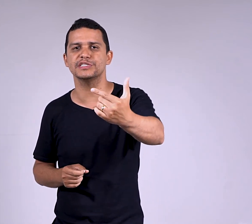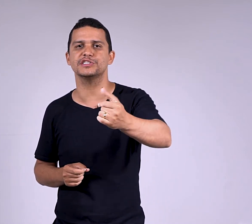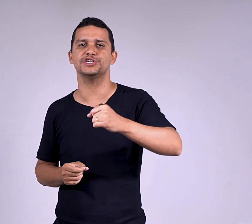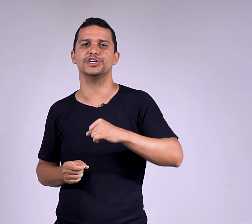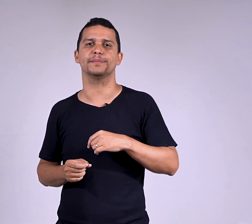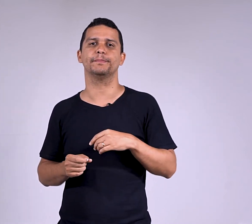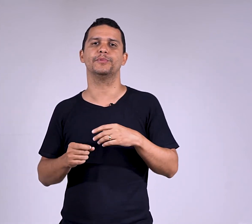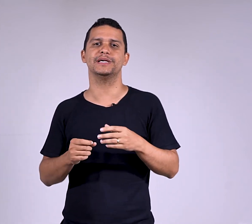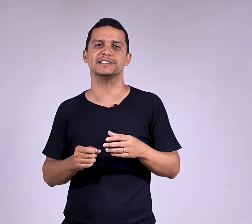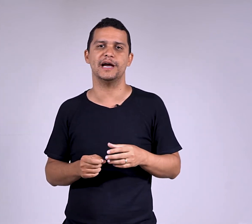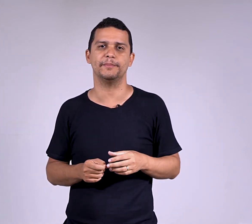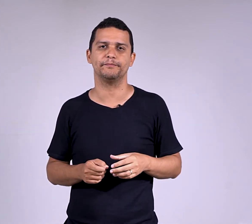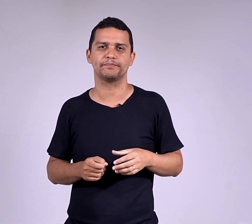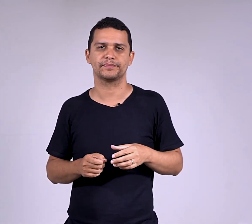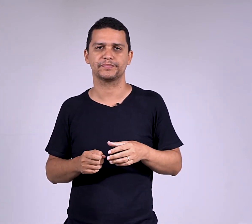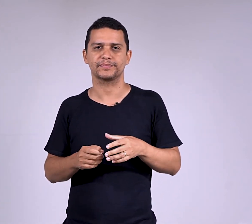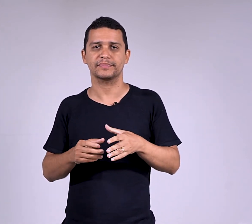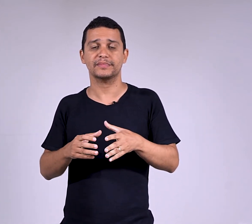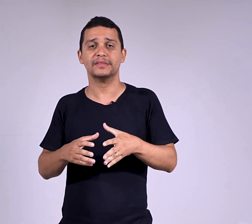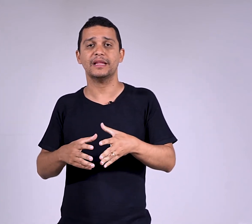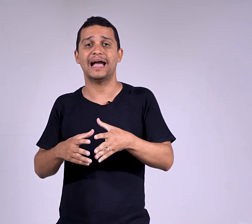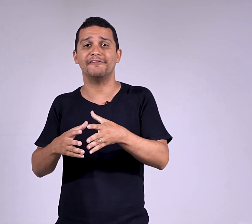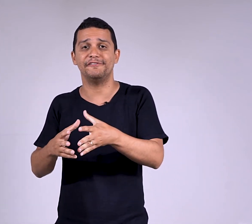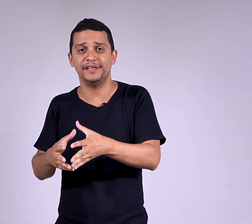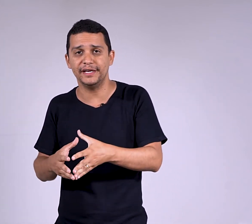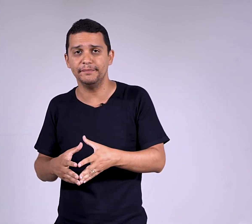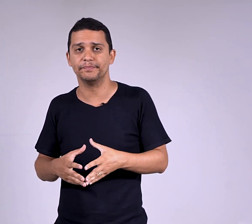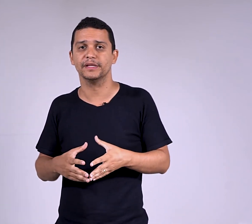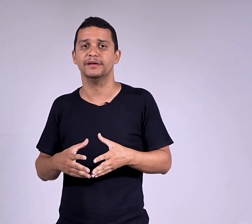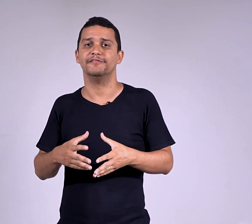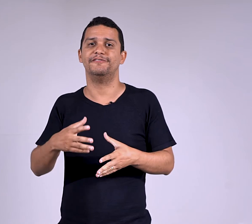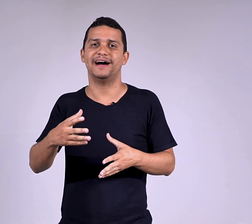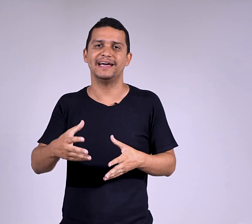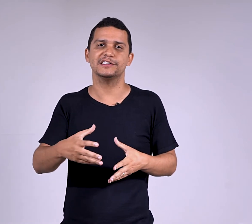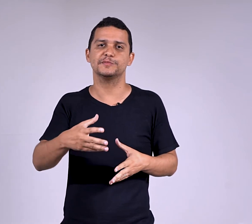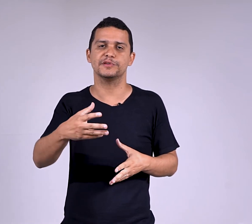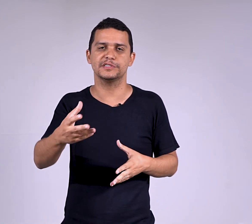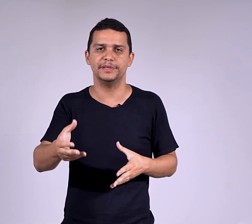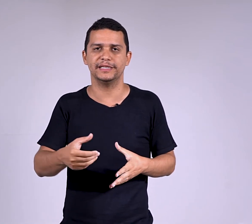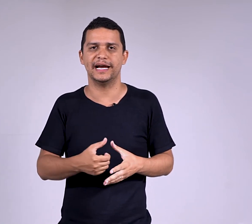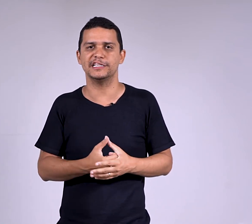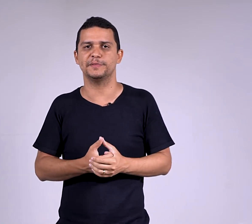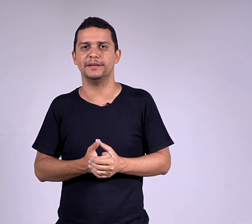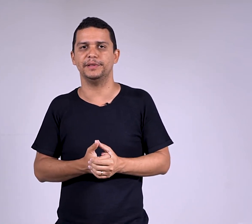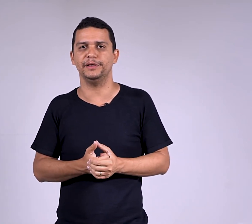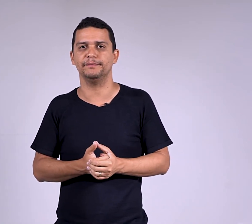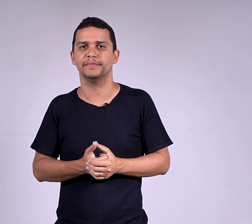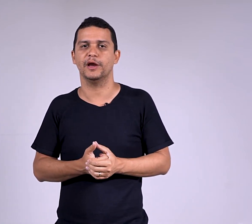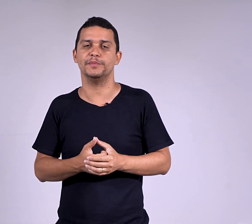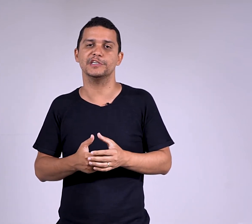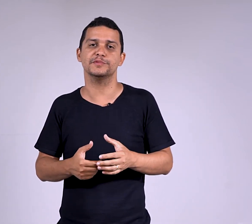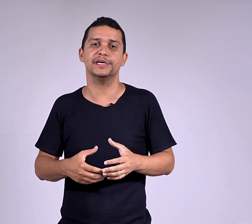existir. Por exemplo, havia várias possibilidades para mim. É o mesmo que